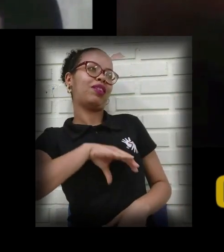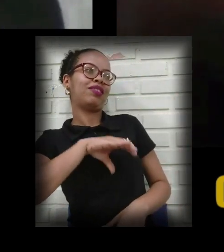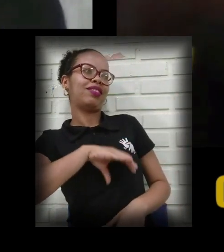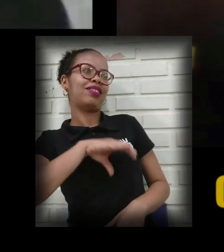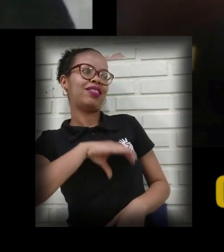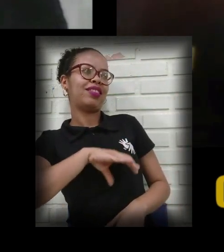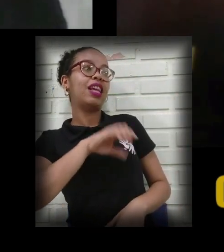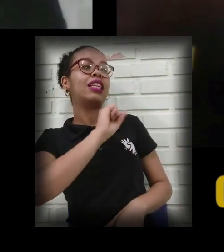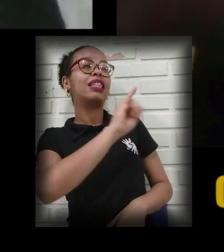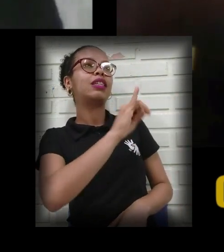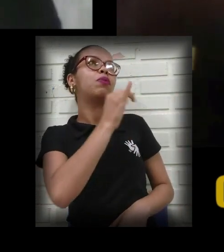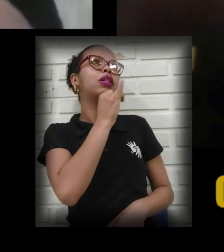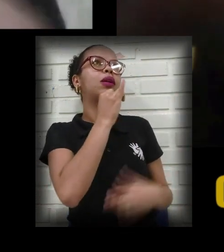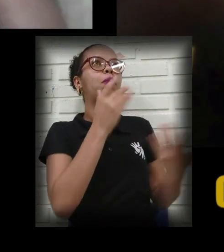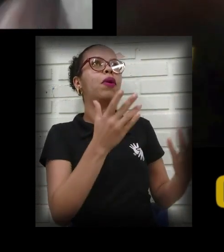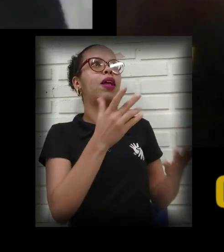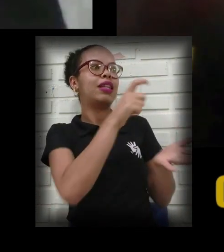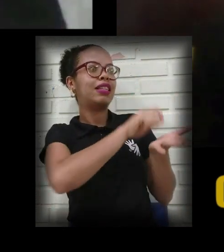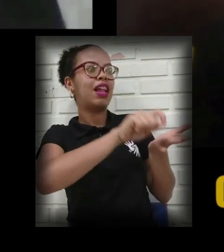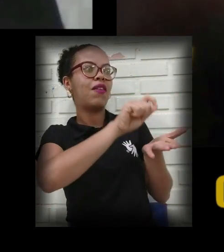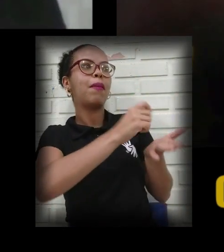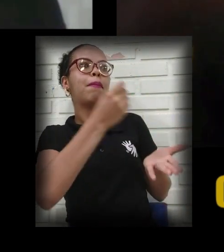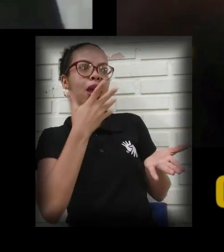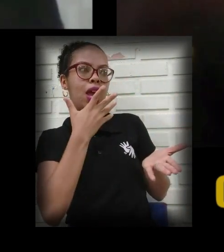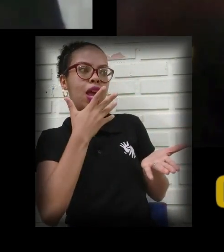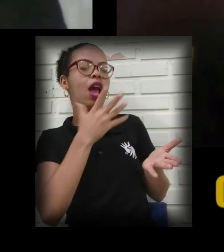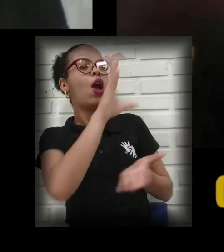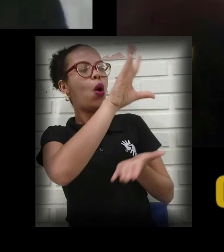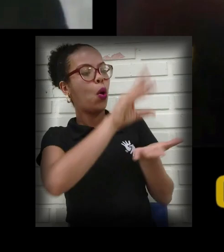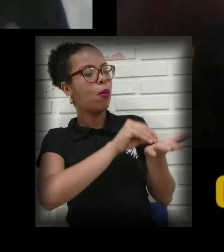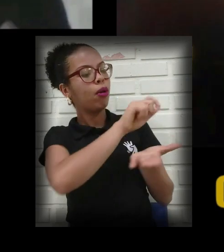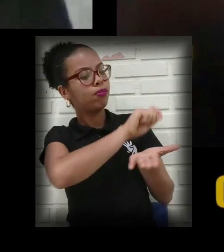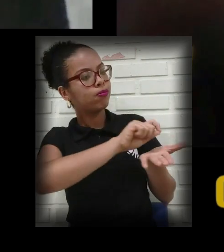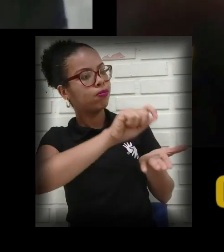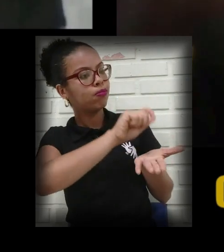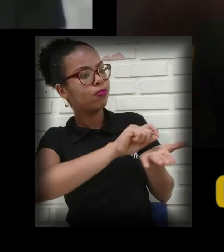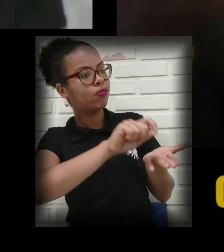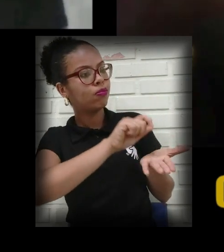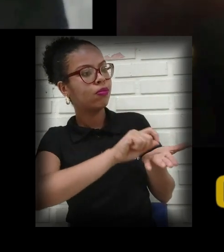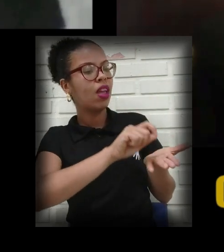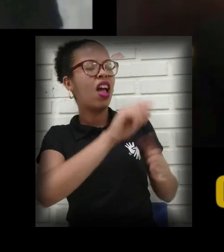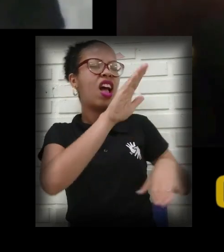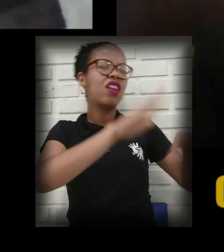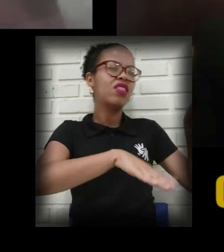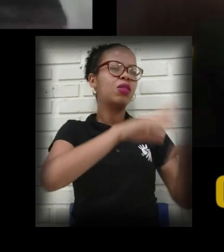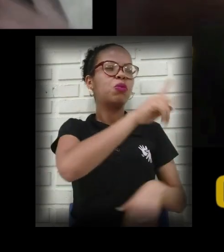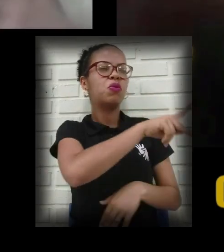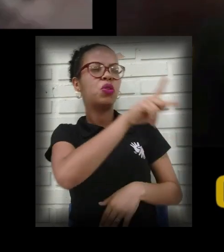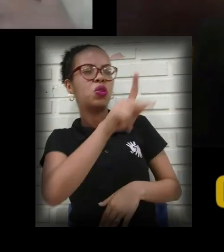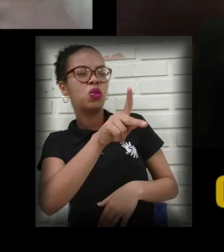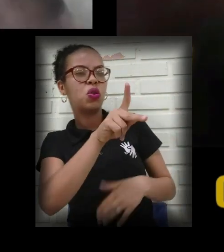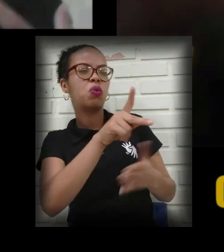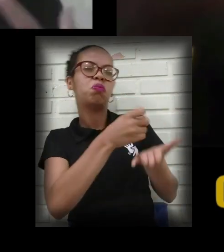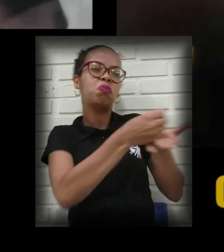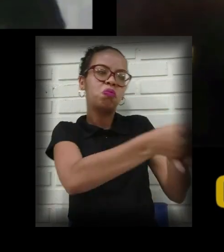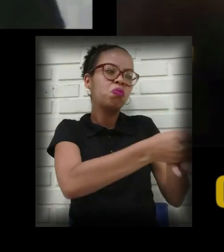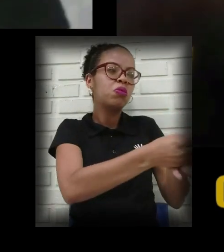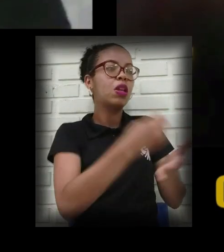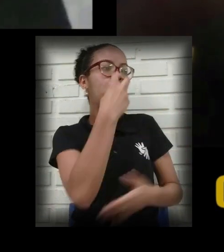tipo, se ele sabe escrever bem, ele vai copiar. Muitas vezes, o professor ali, se ele não souber o que está dizendo, né? Oralmente,